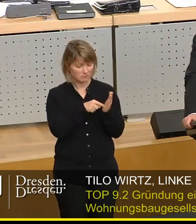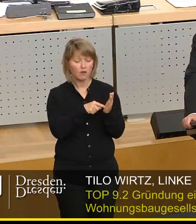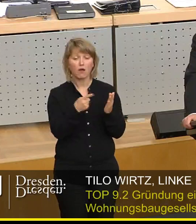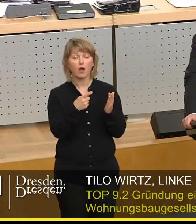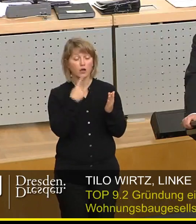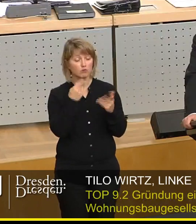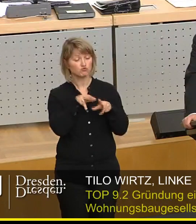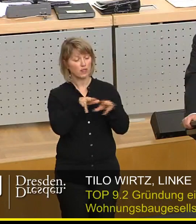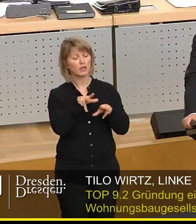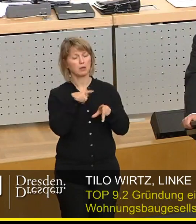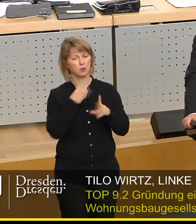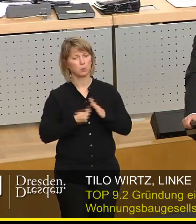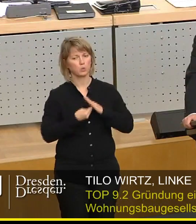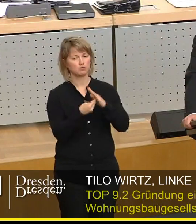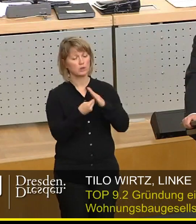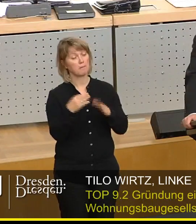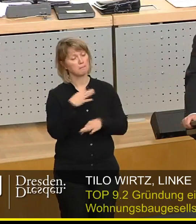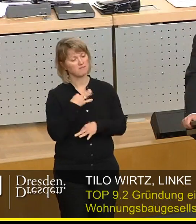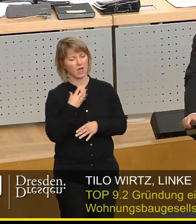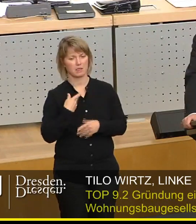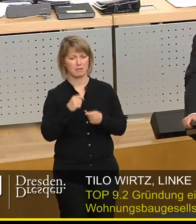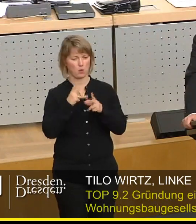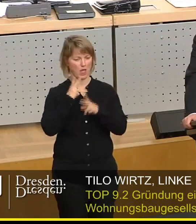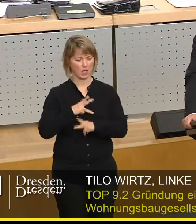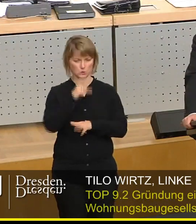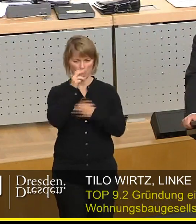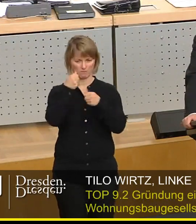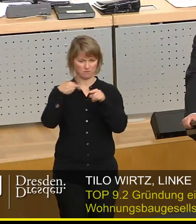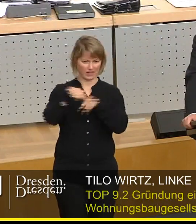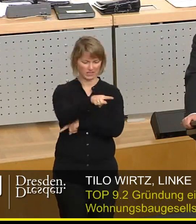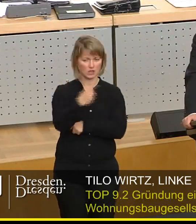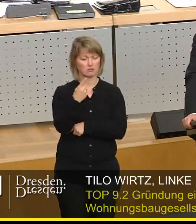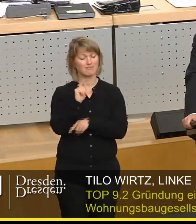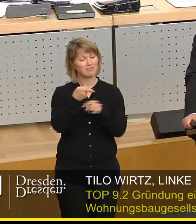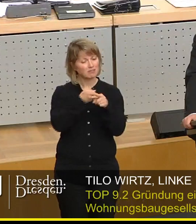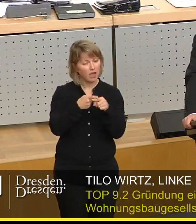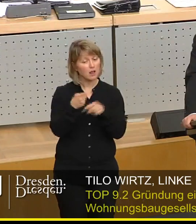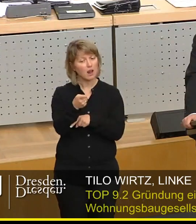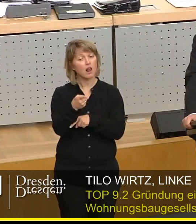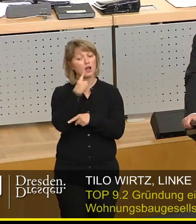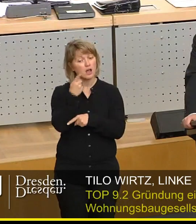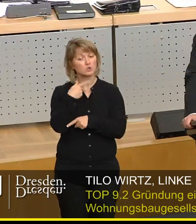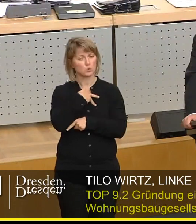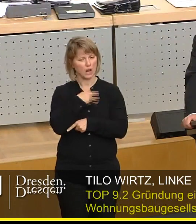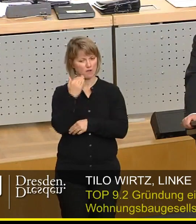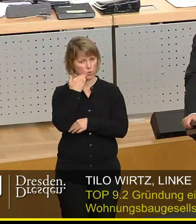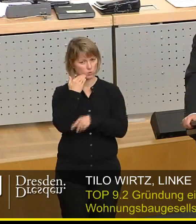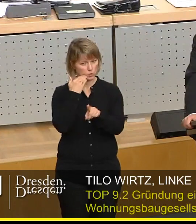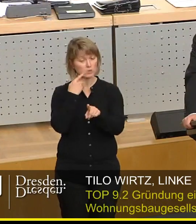Strategie, private Bauherren dazu zu verpflichten, einen Anteil von Sozialwohnungen bei ihren Vorhaben zu errichten.